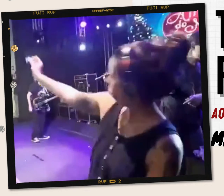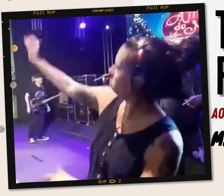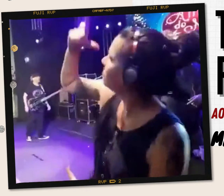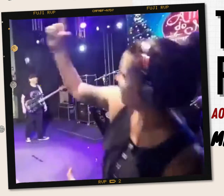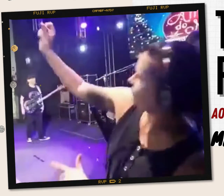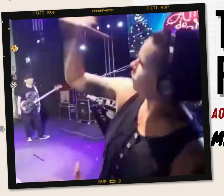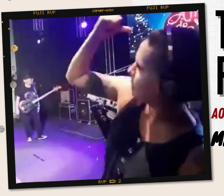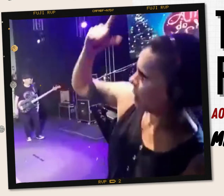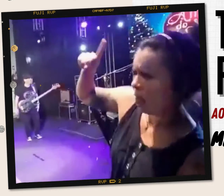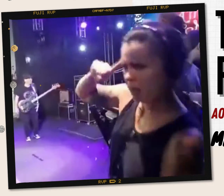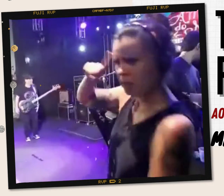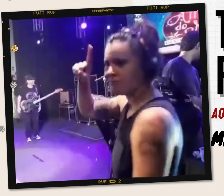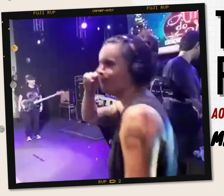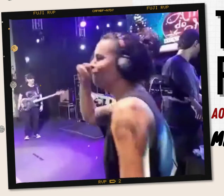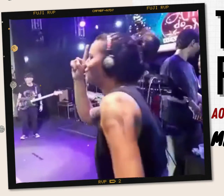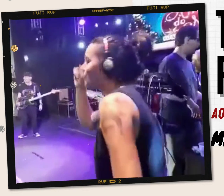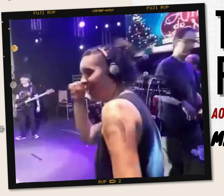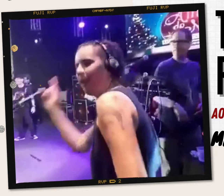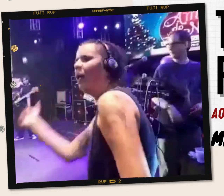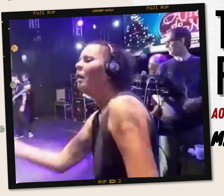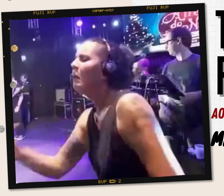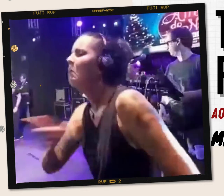que brincar Que eu não me